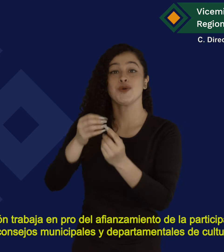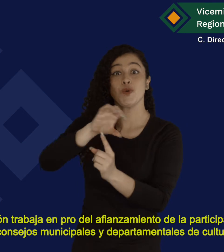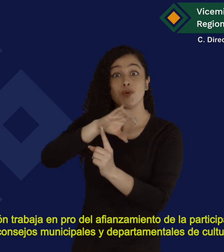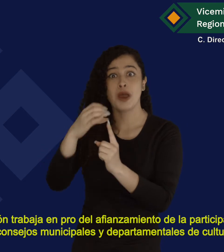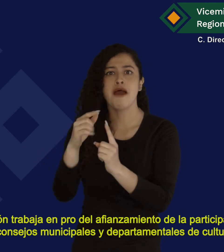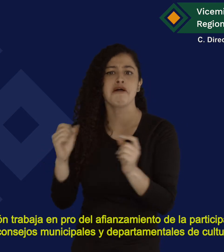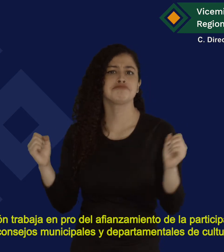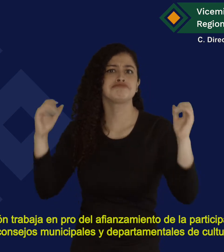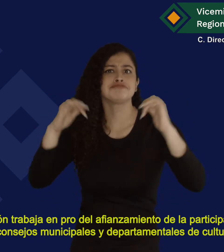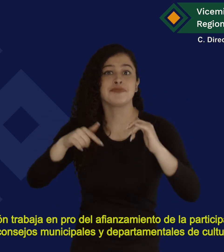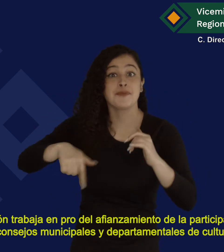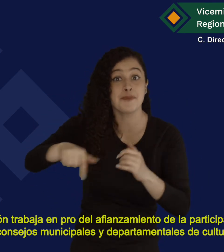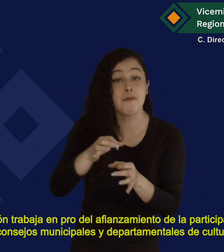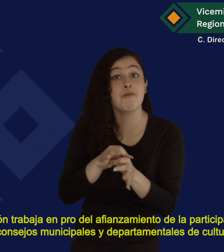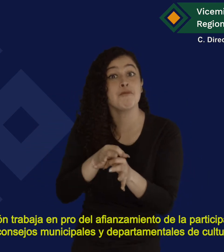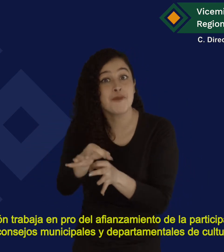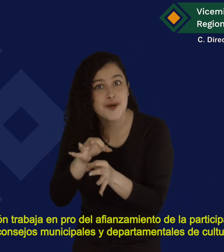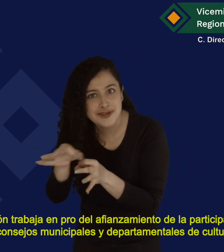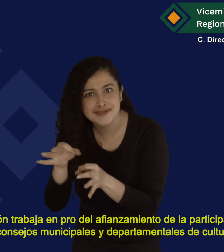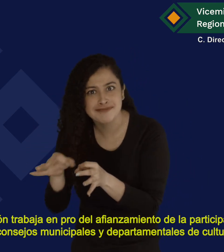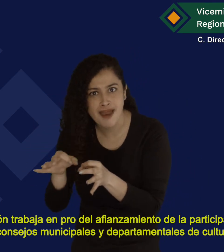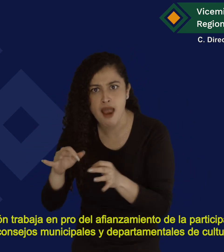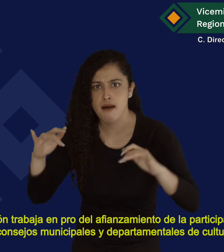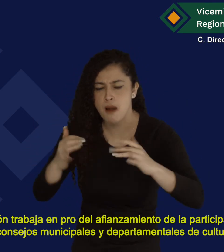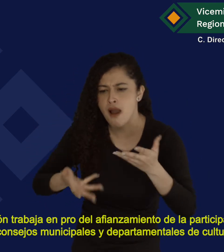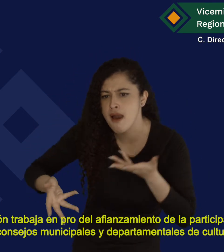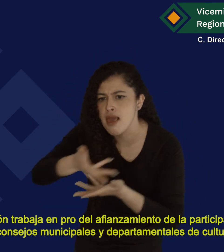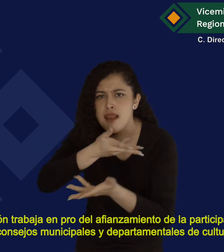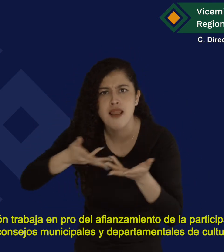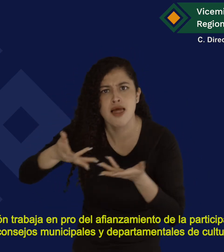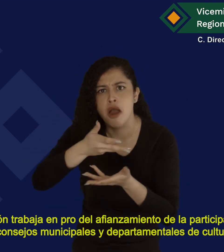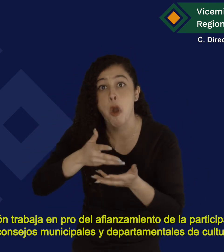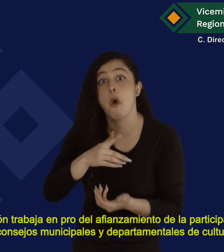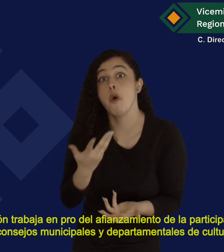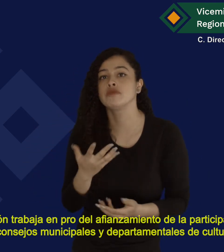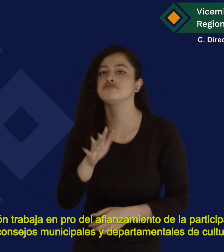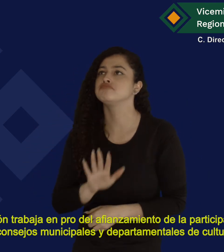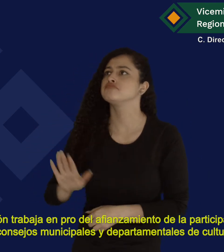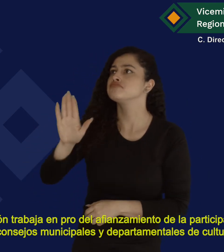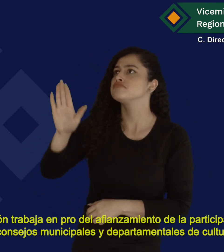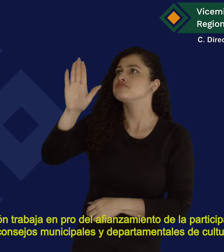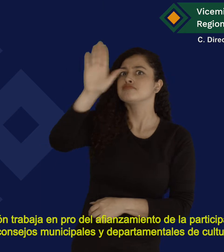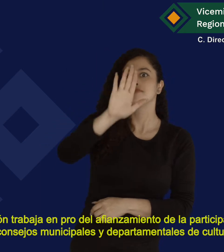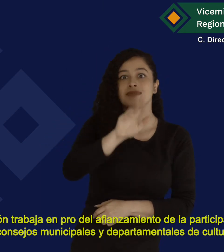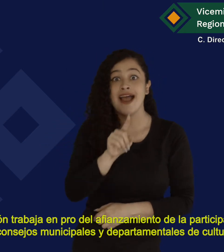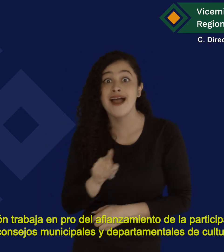municipales y departamentales de cultura